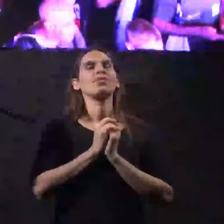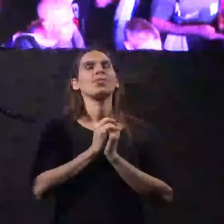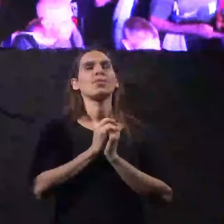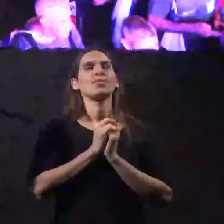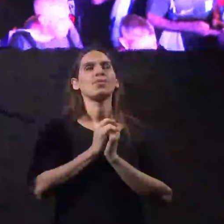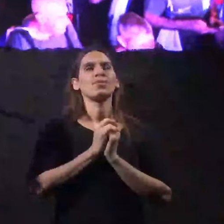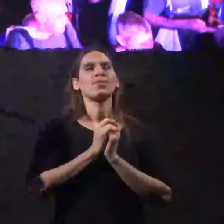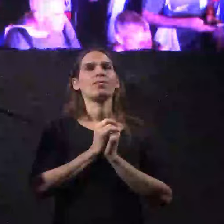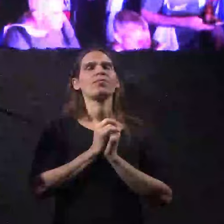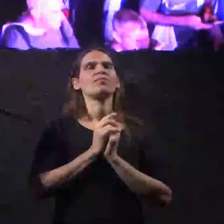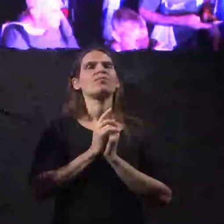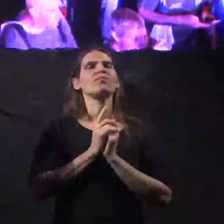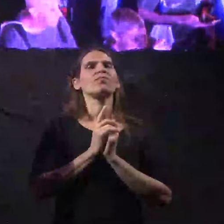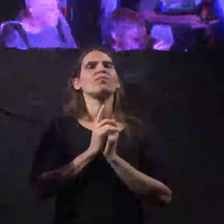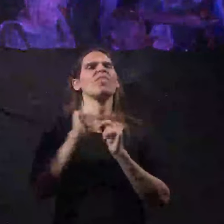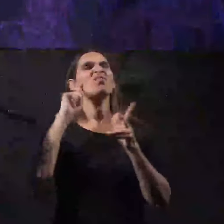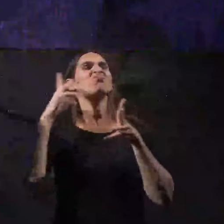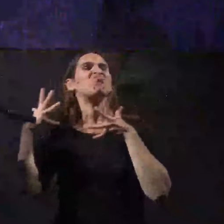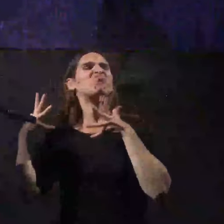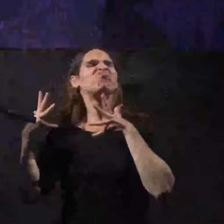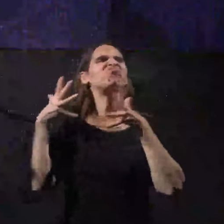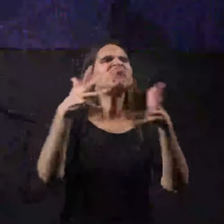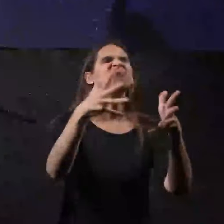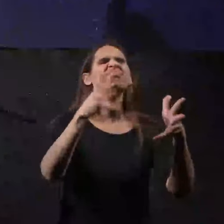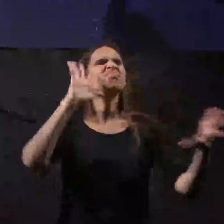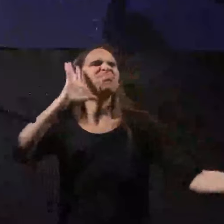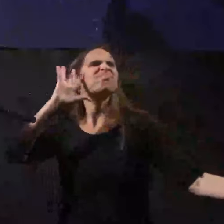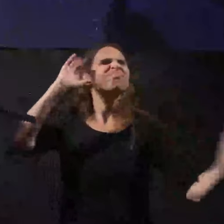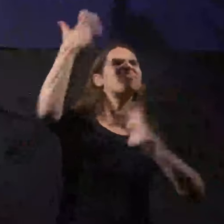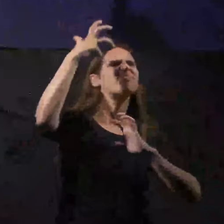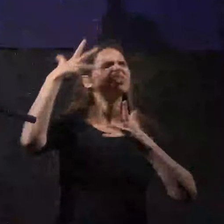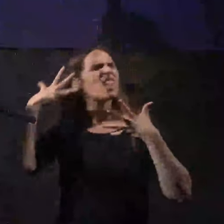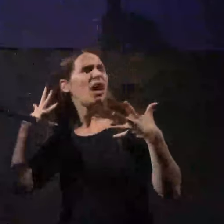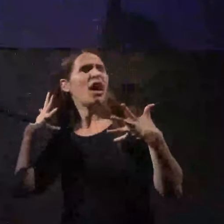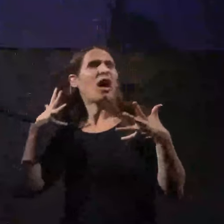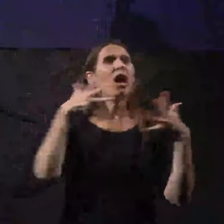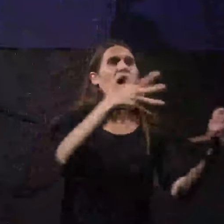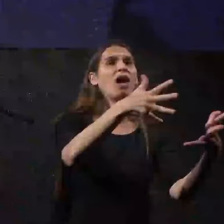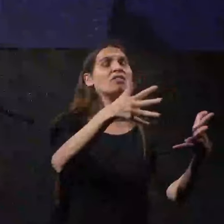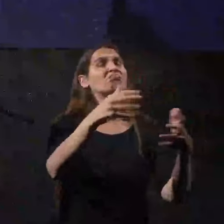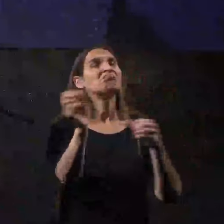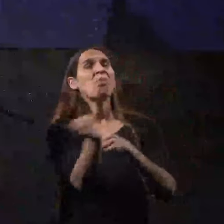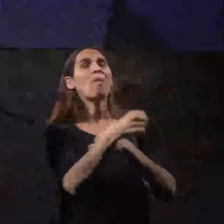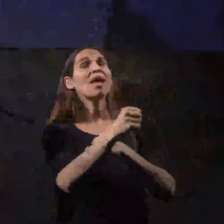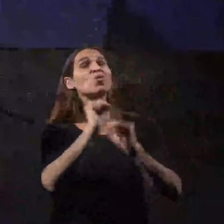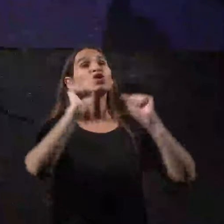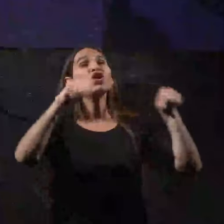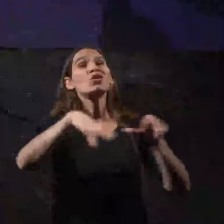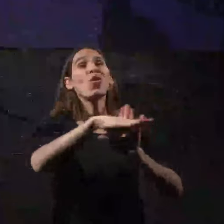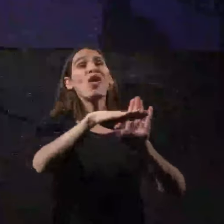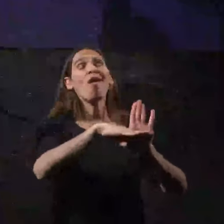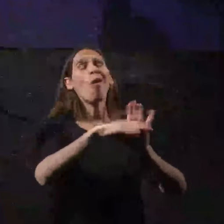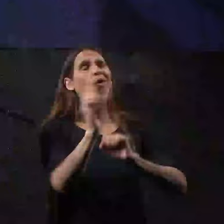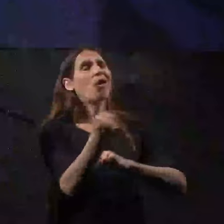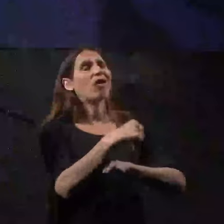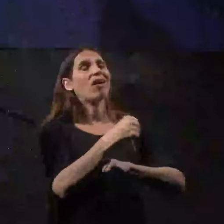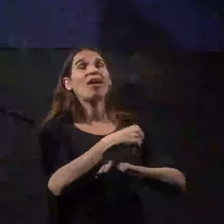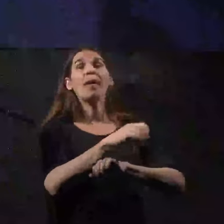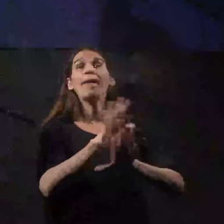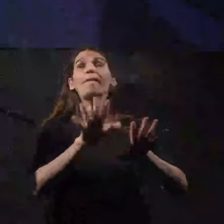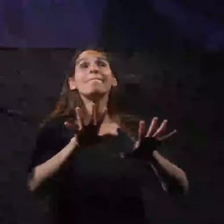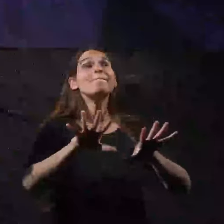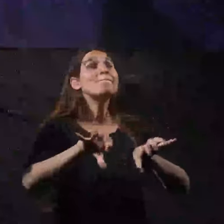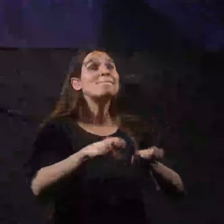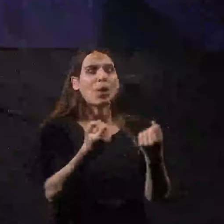הם שעתו באמוק של מטורפים באזו לשלטון החוק פרקו